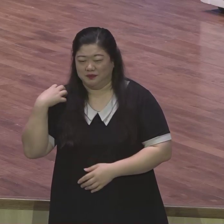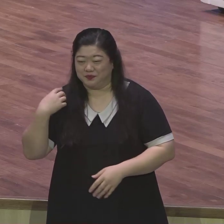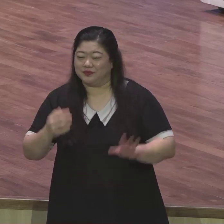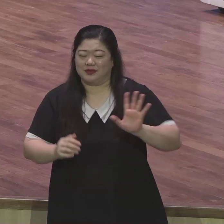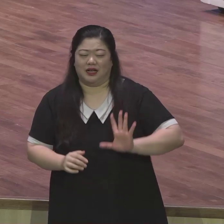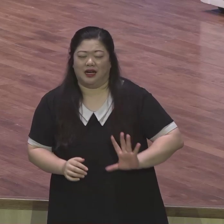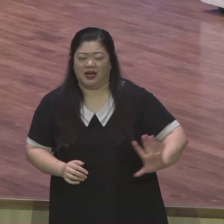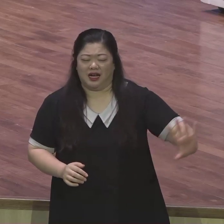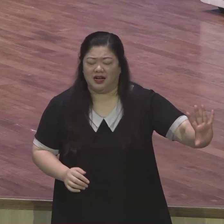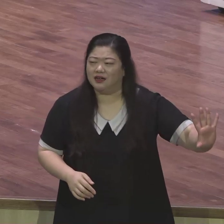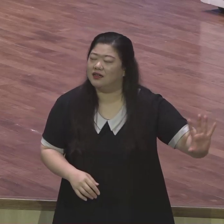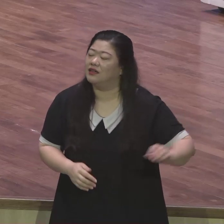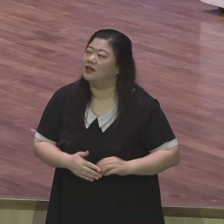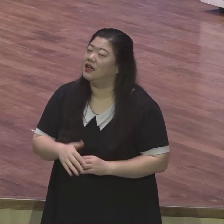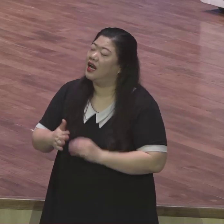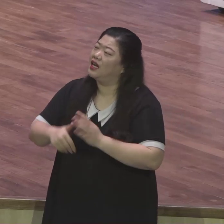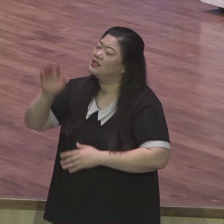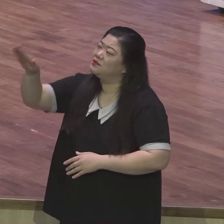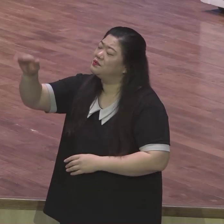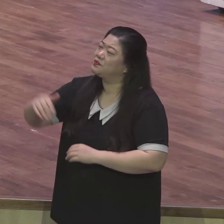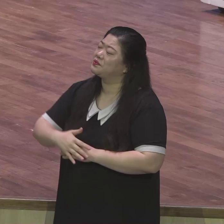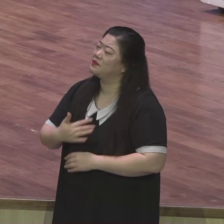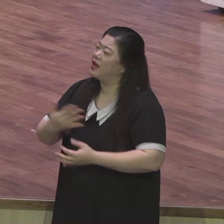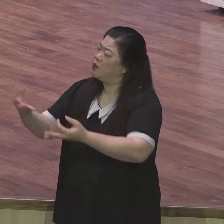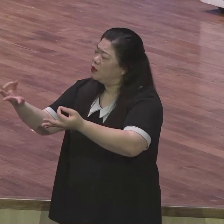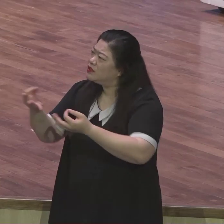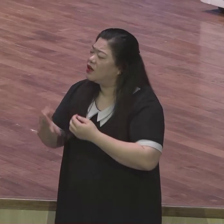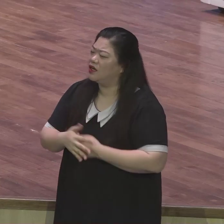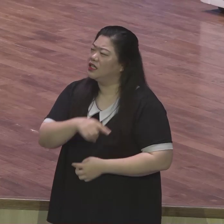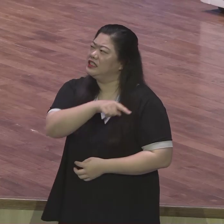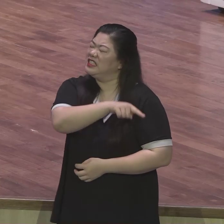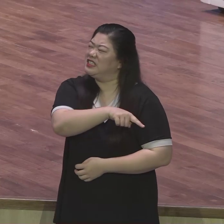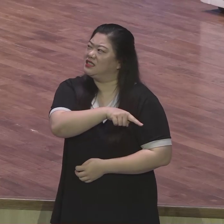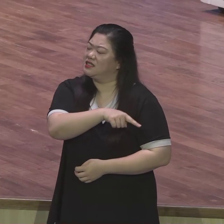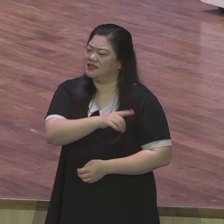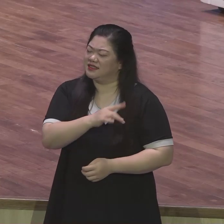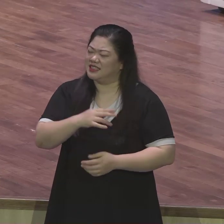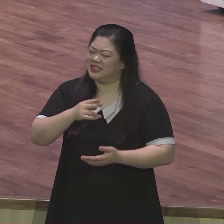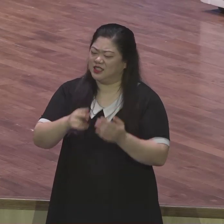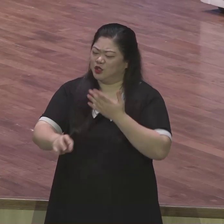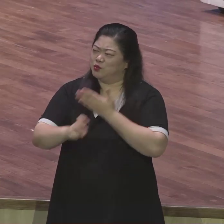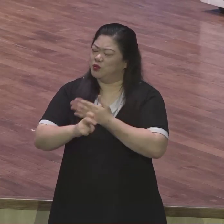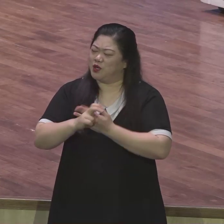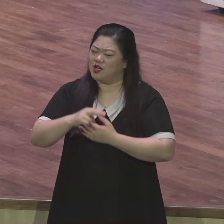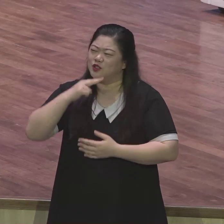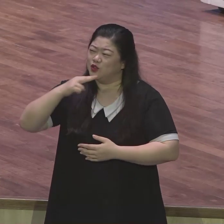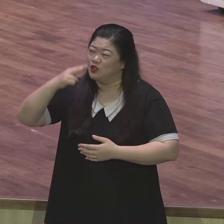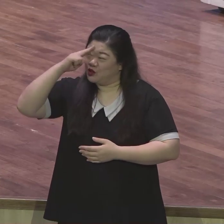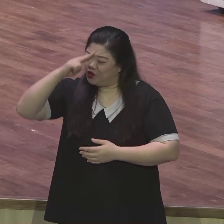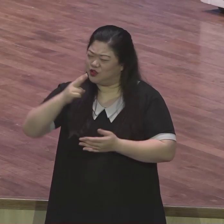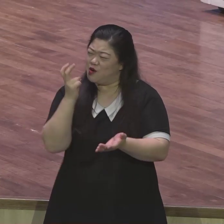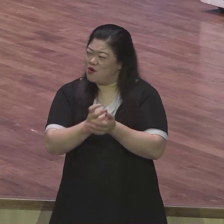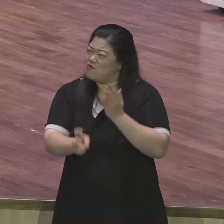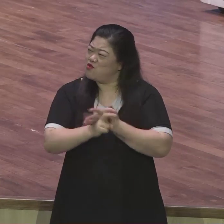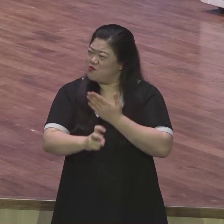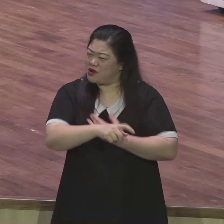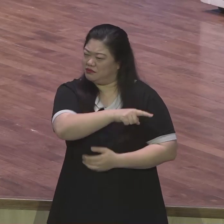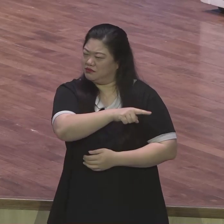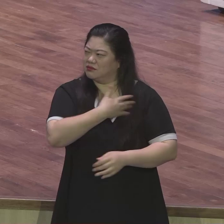기도합니다 하나님 보고 계시지요 저들을 가만히 두지 마시옵소서 저들을 쇄하게 하시고 나를 흥하게 하옵소서 어디서 배웠는지 구약